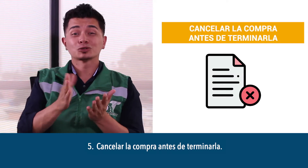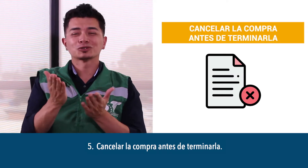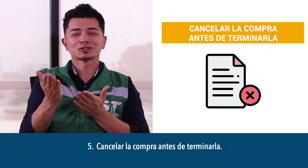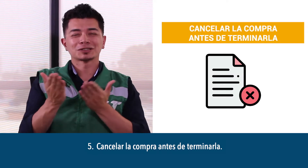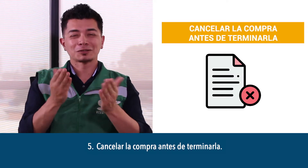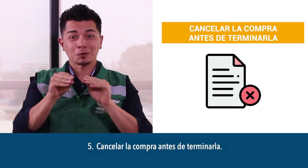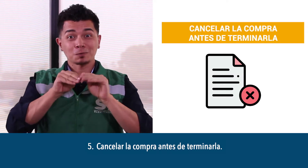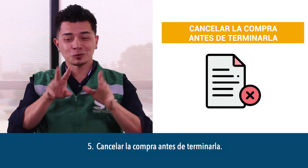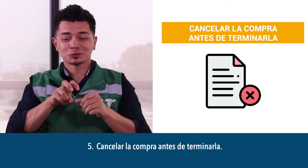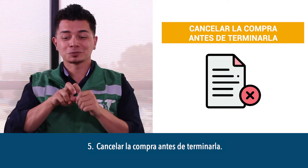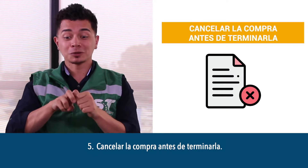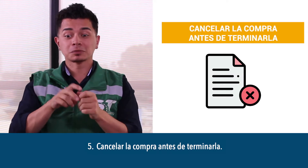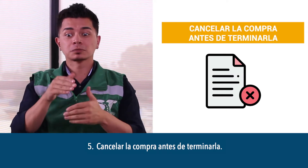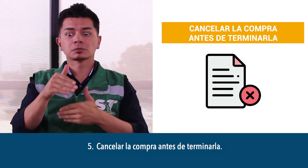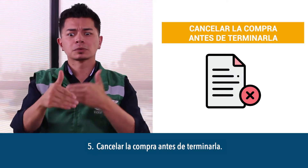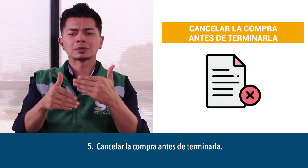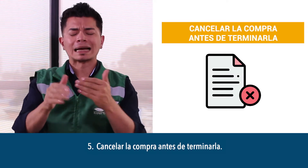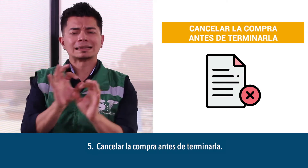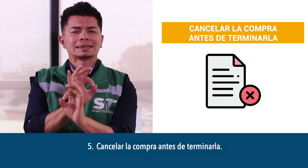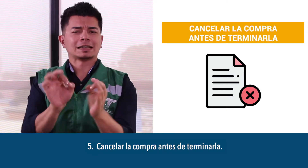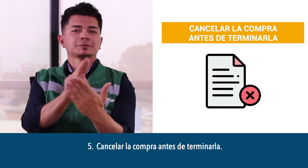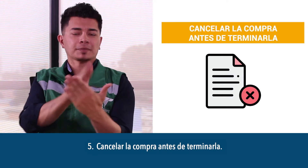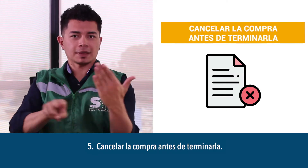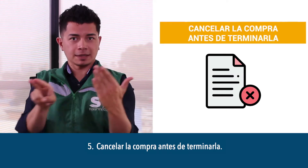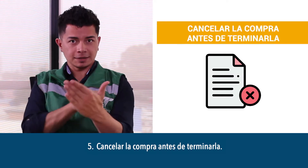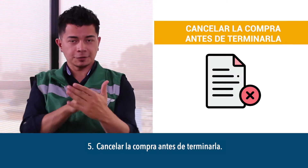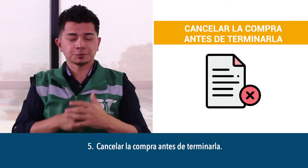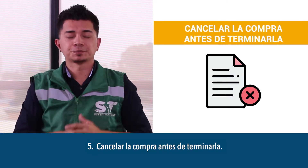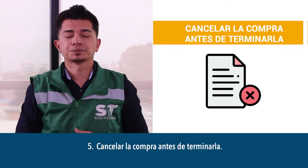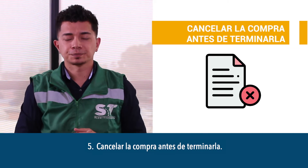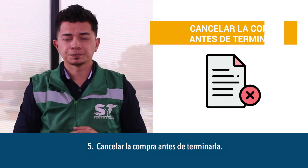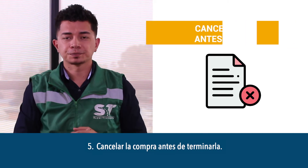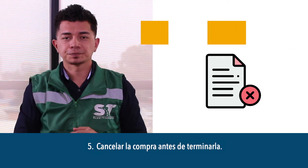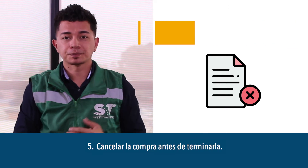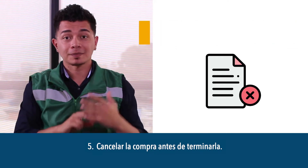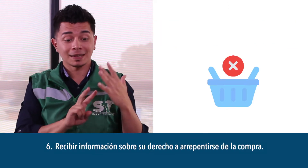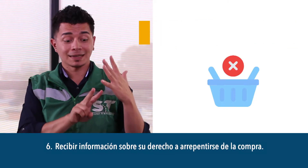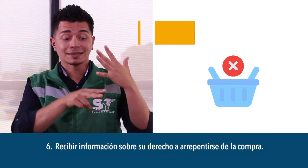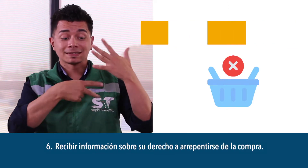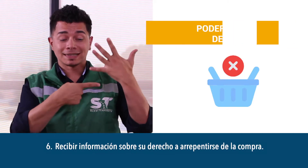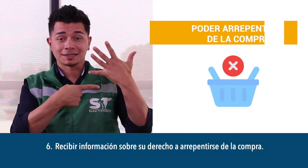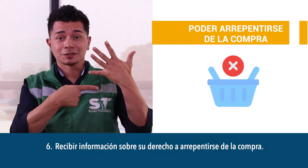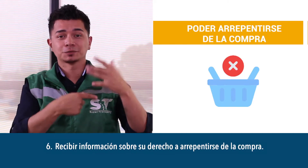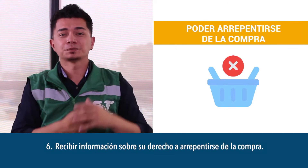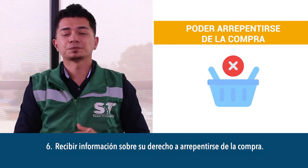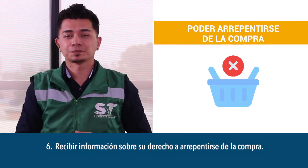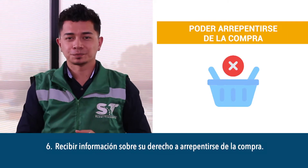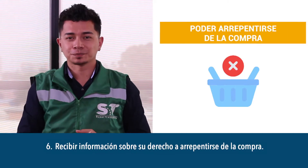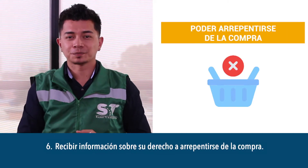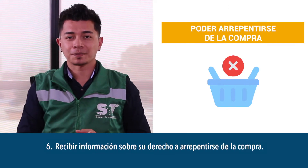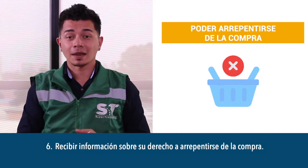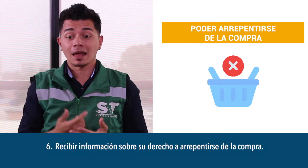quinto cancelar la compra antes de terminarla sexto